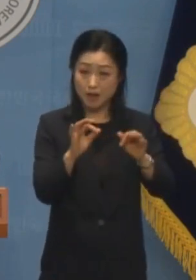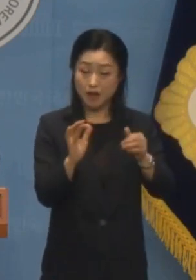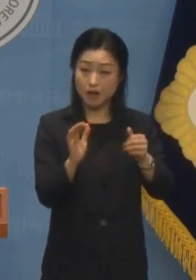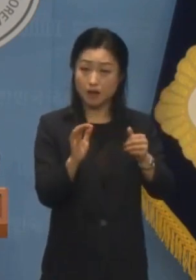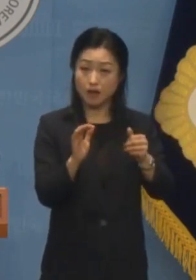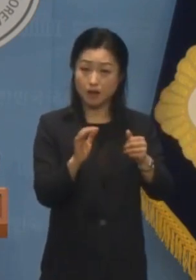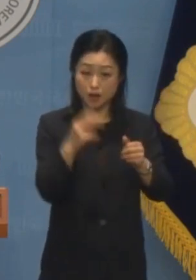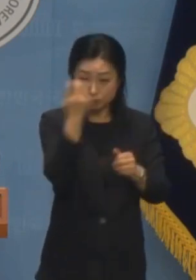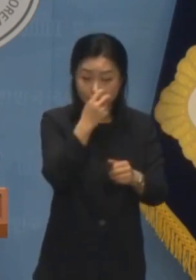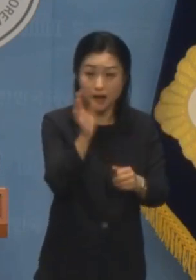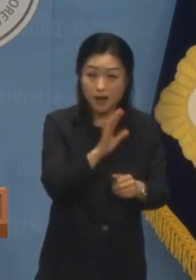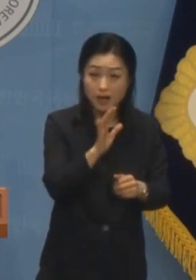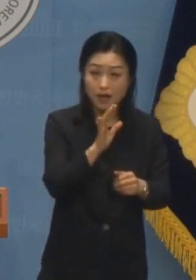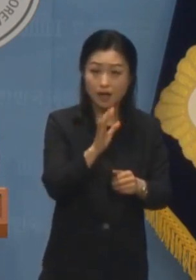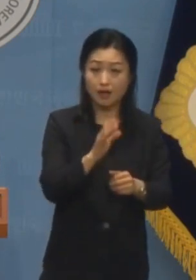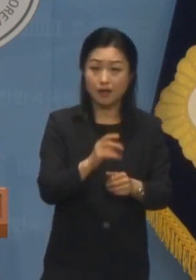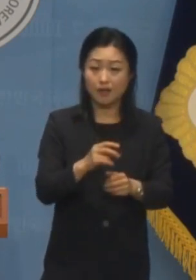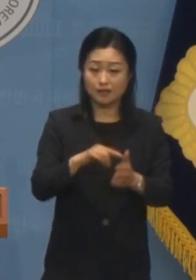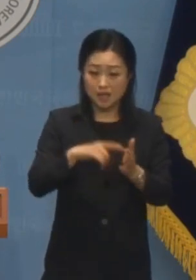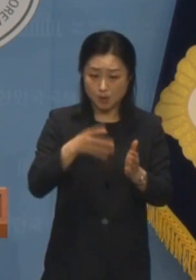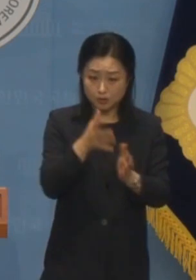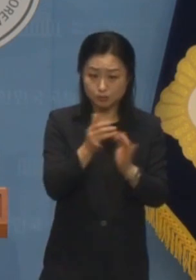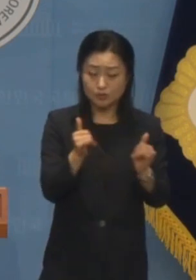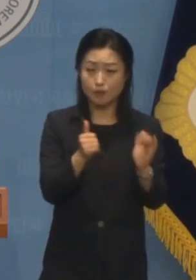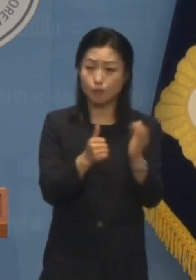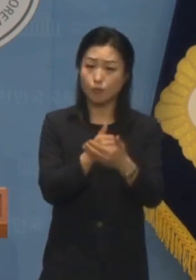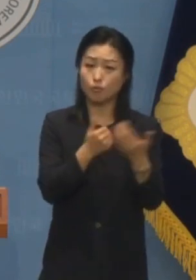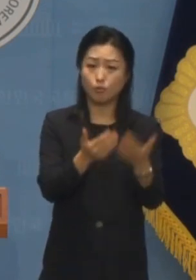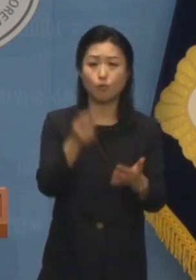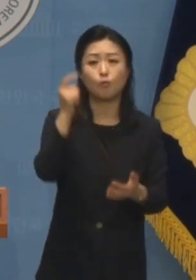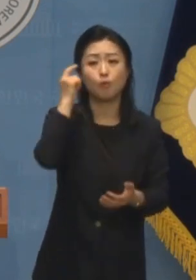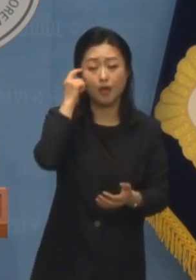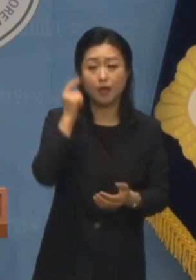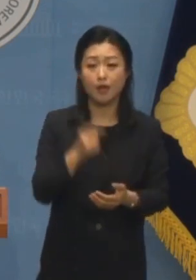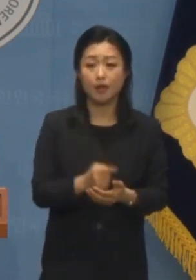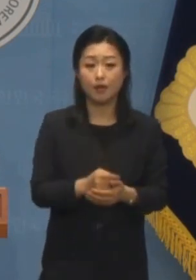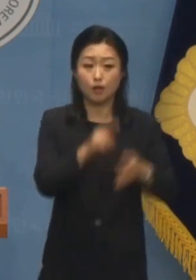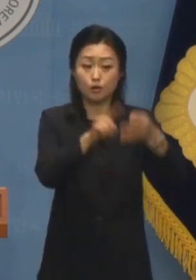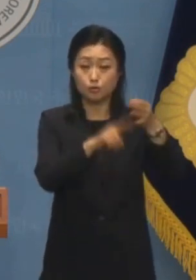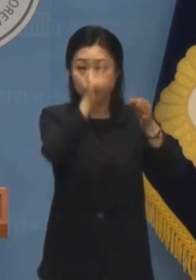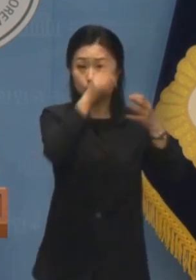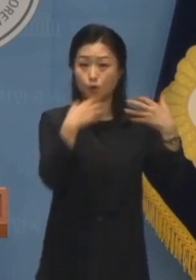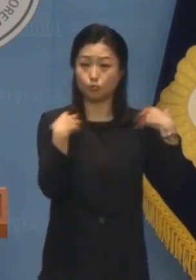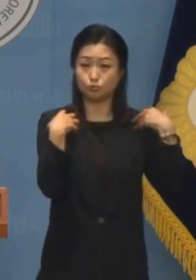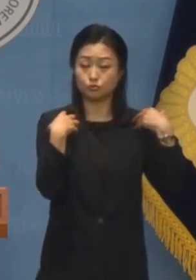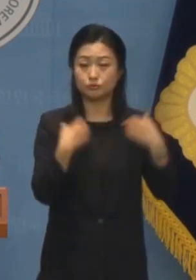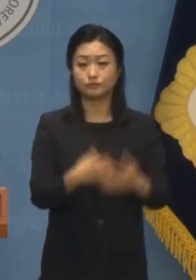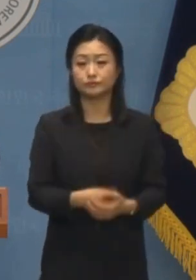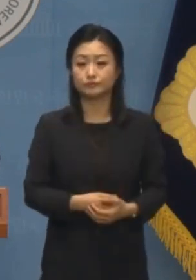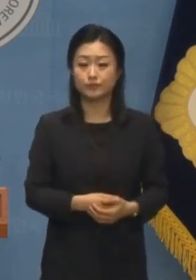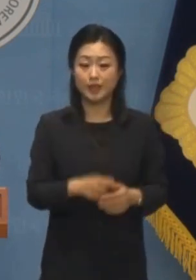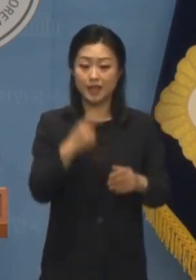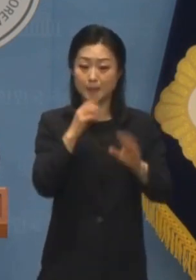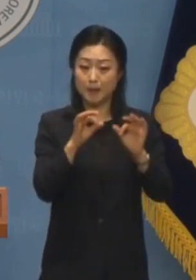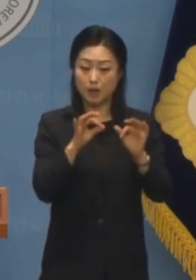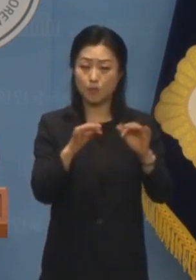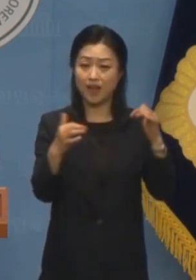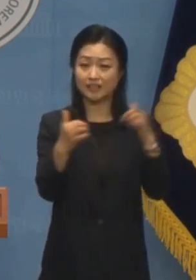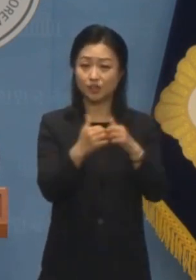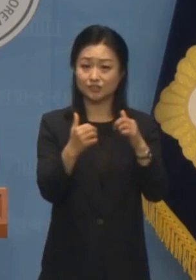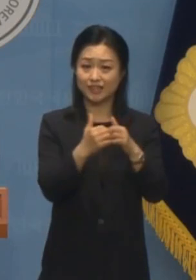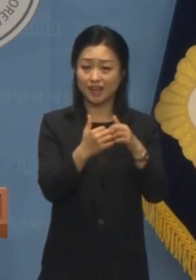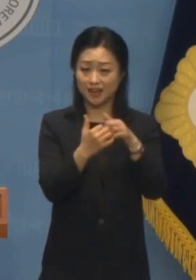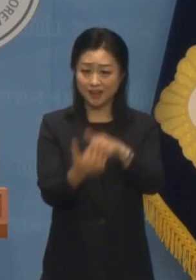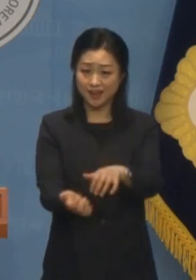마약수사를 막고 있었다는 말이 됩니다 윤석열 정부는 그동안 마약과의 전쟁을